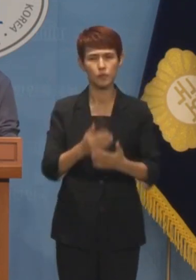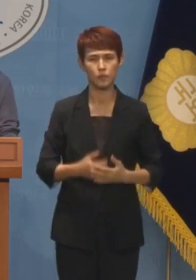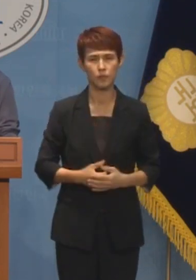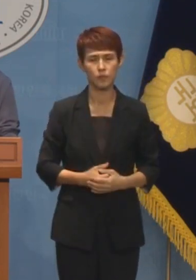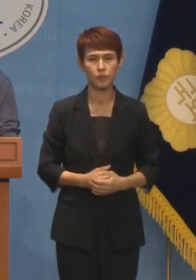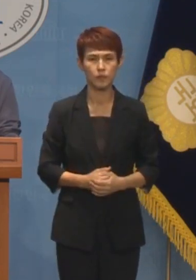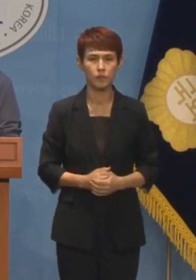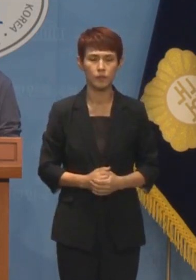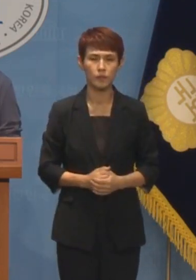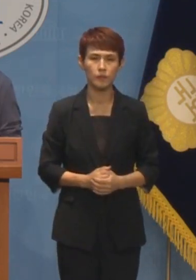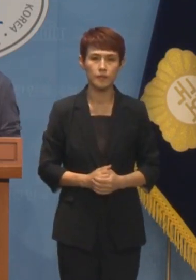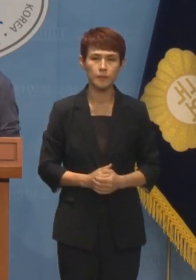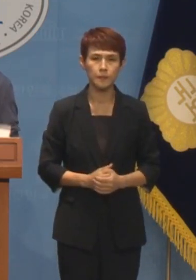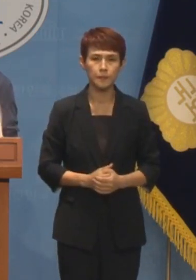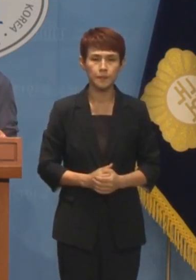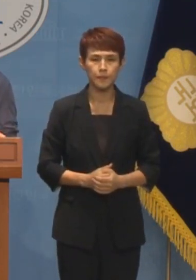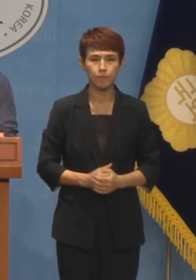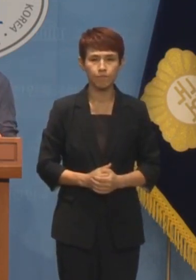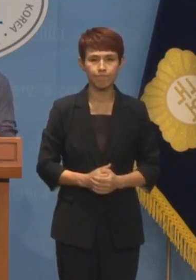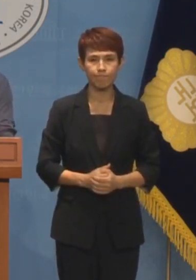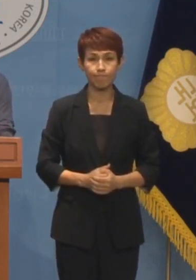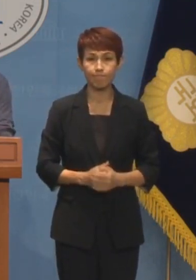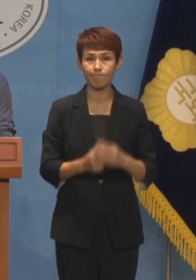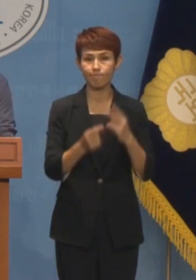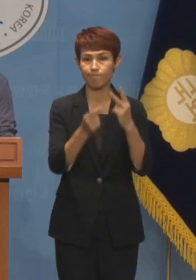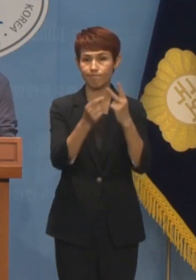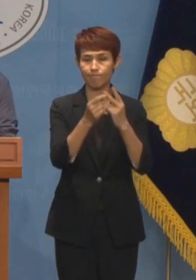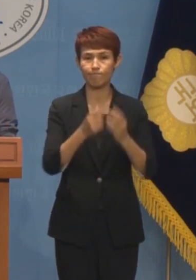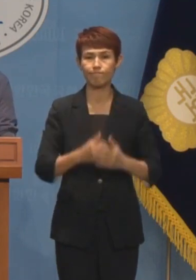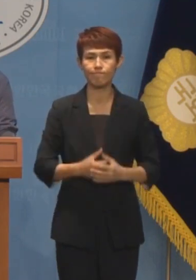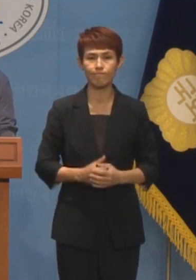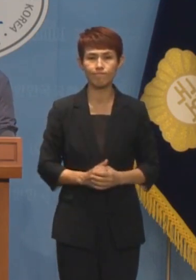바랍니다. 두 번째입니다.